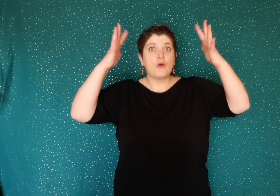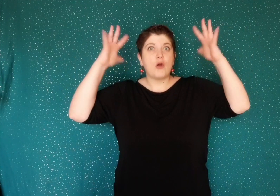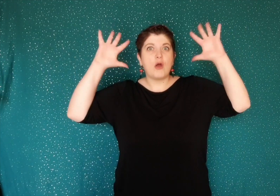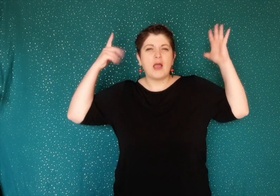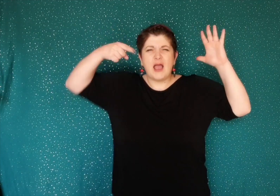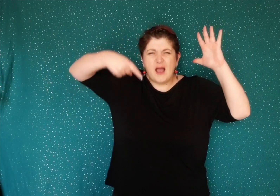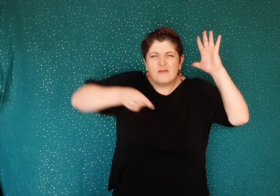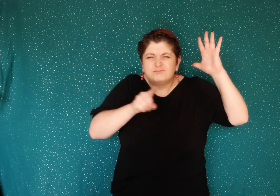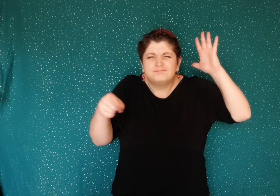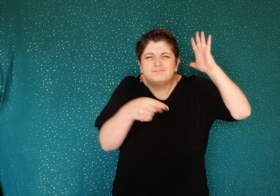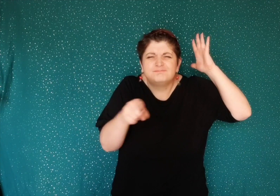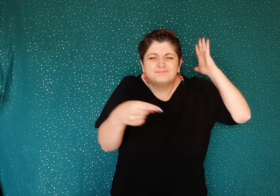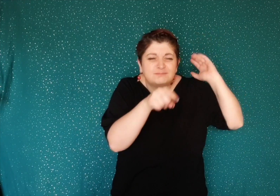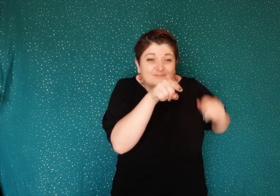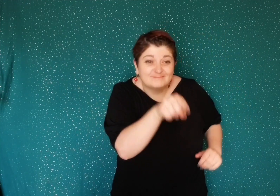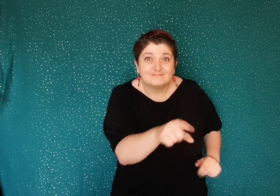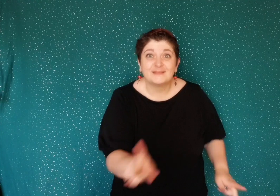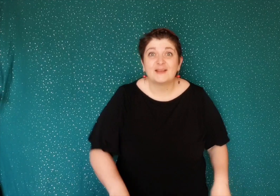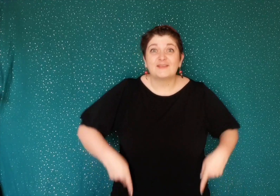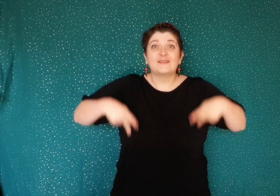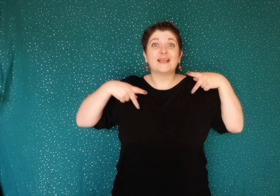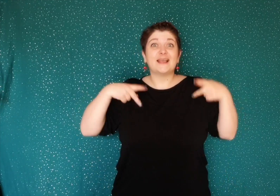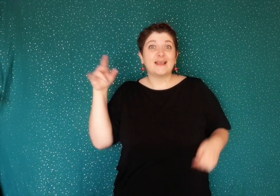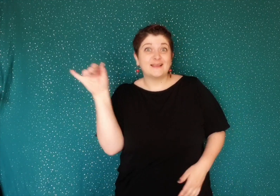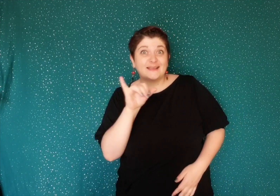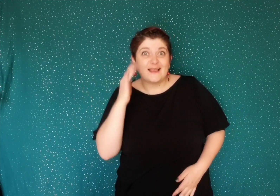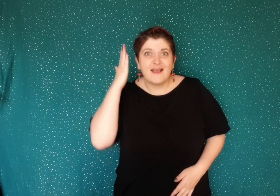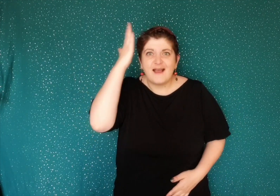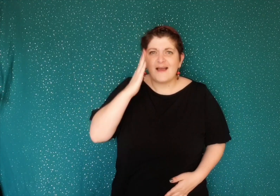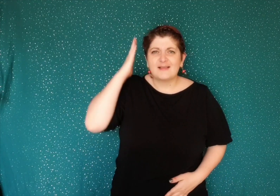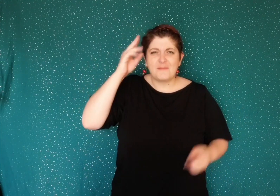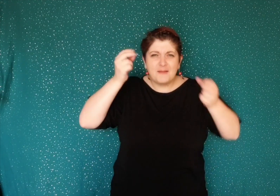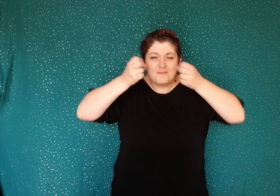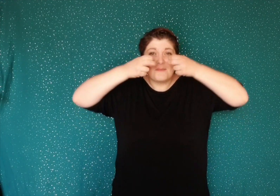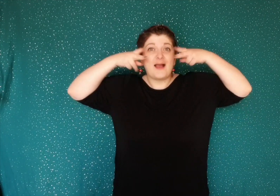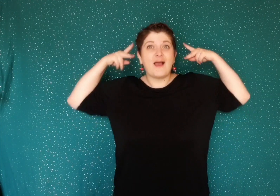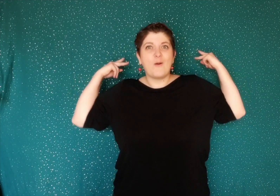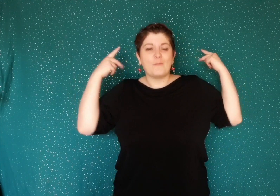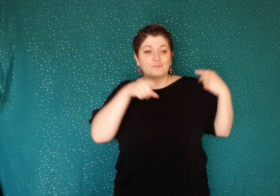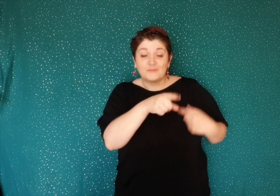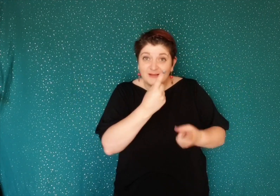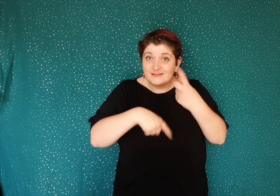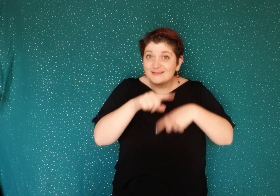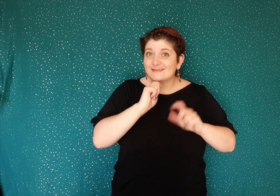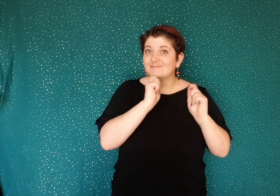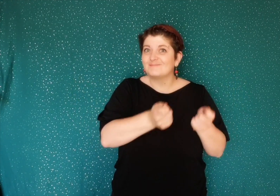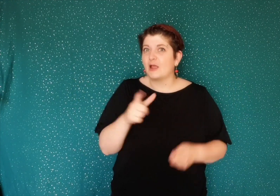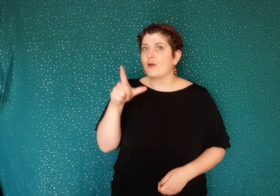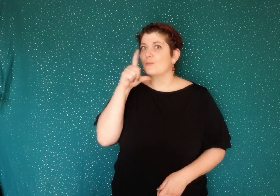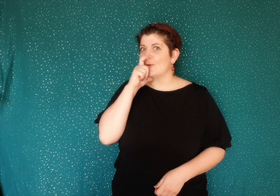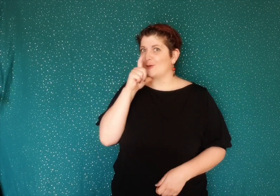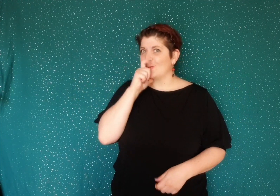Au plus profond de la forêt vit Benoît le Blaireau